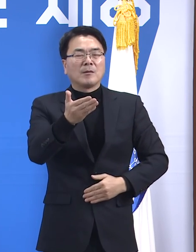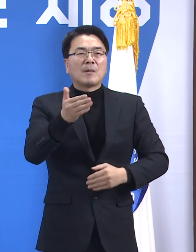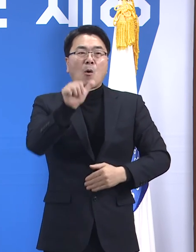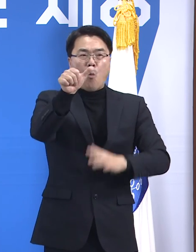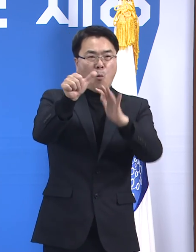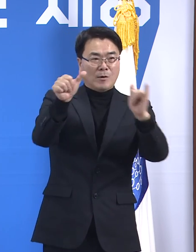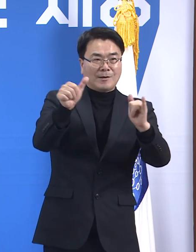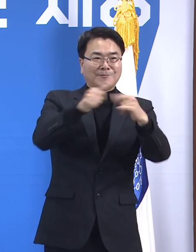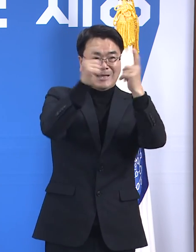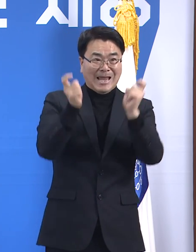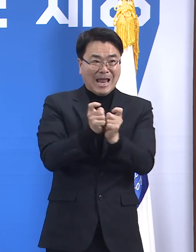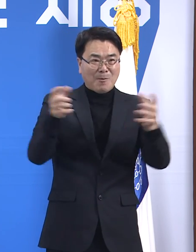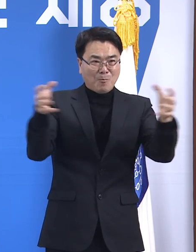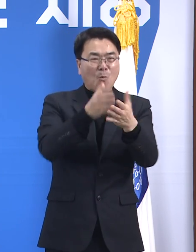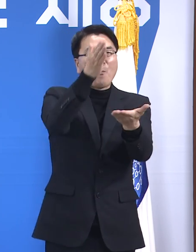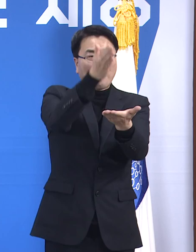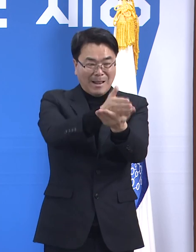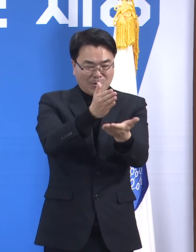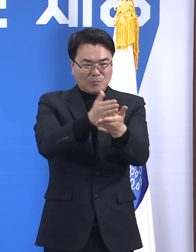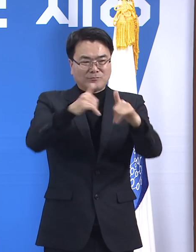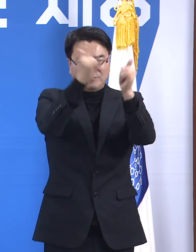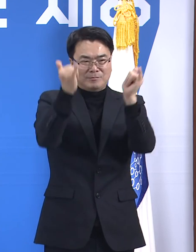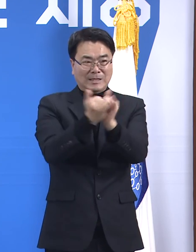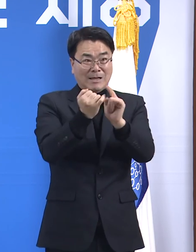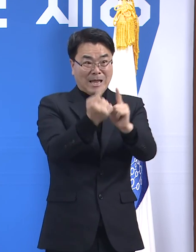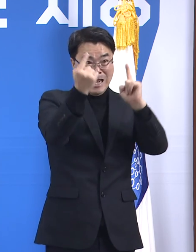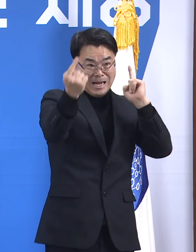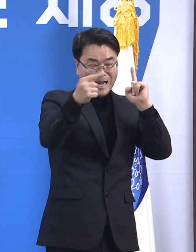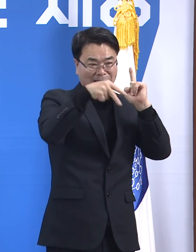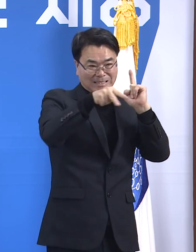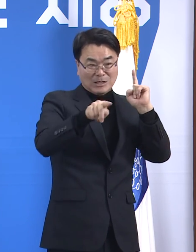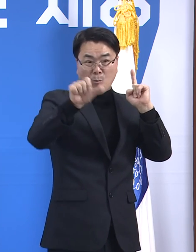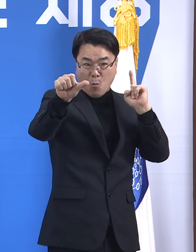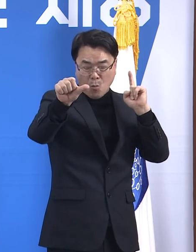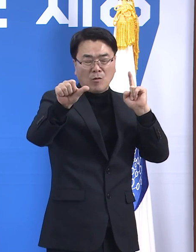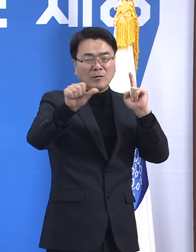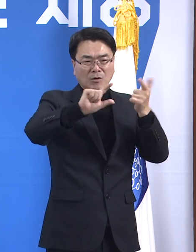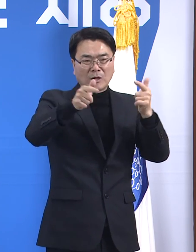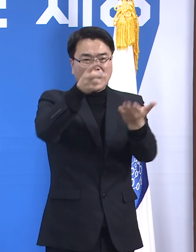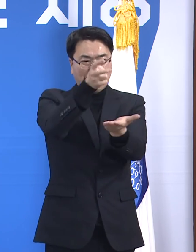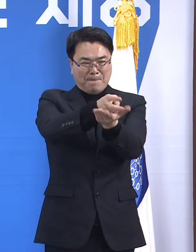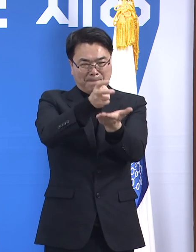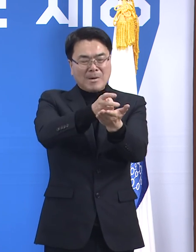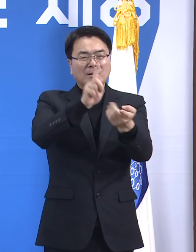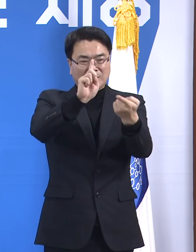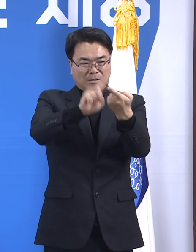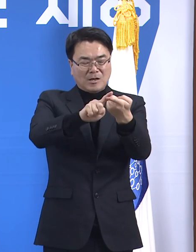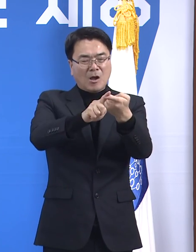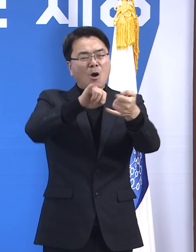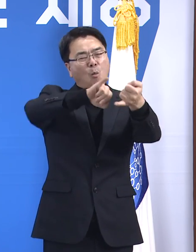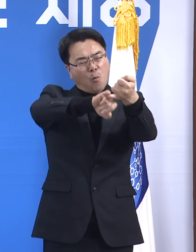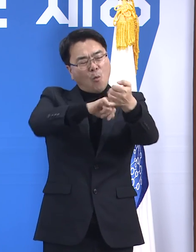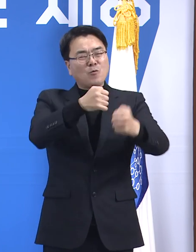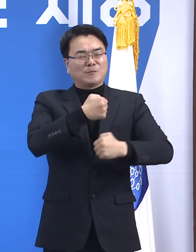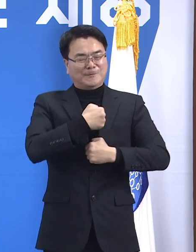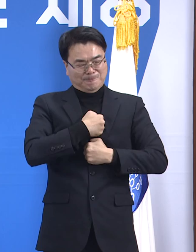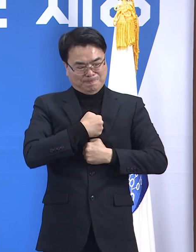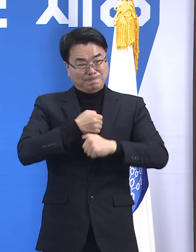모임 금지, 사회적 거리 두기 2.5단계에 뒤따른 여러 방역지침들을 꼭 준수해 주십시오.